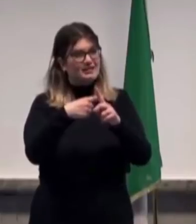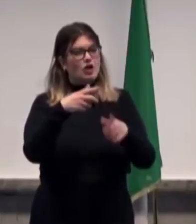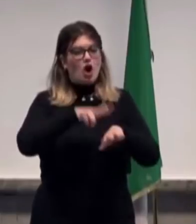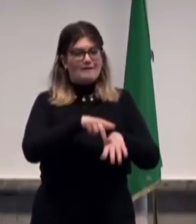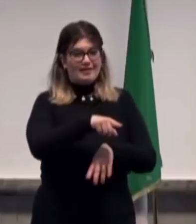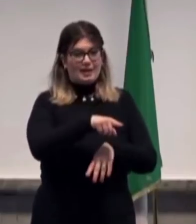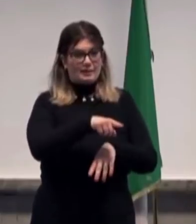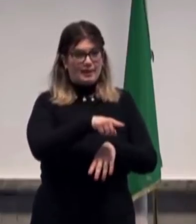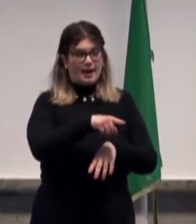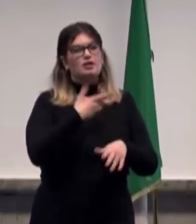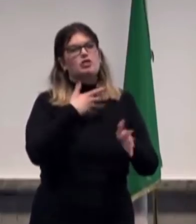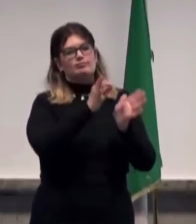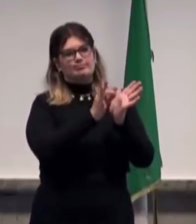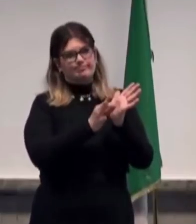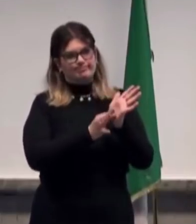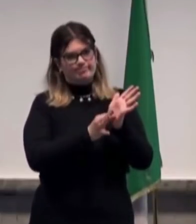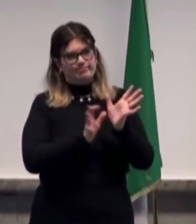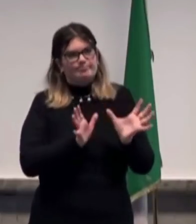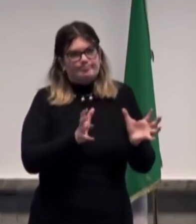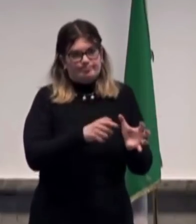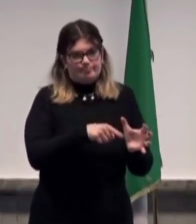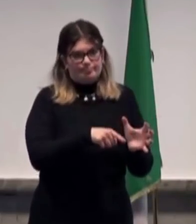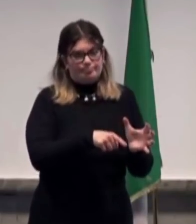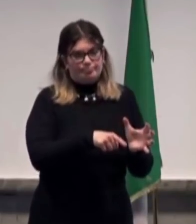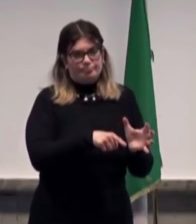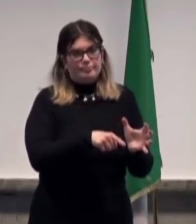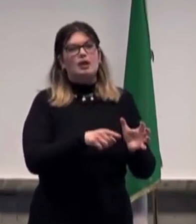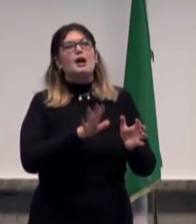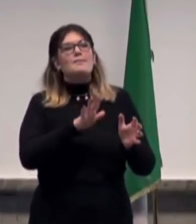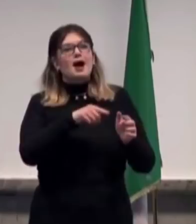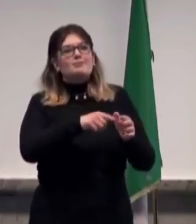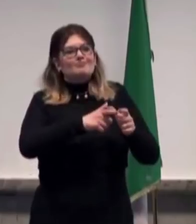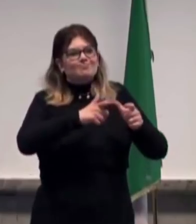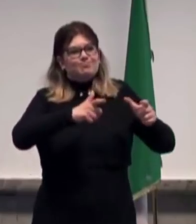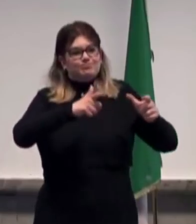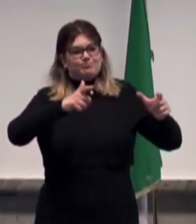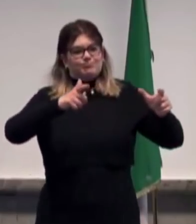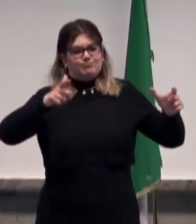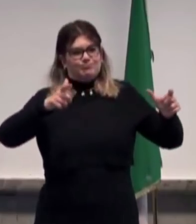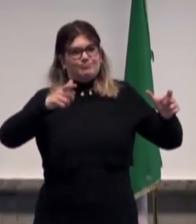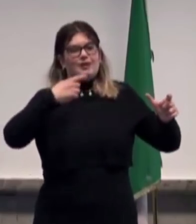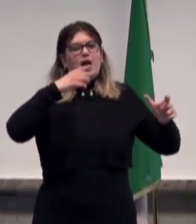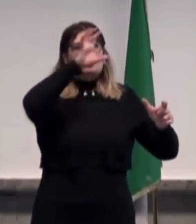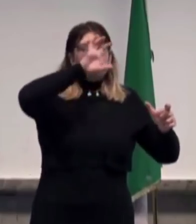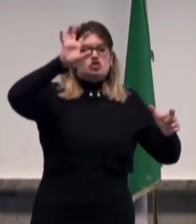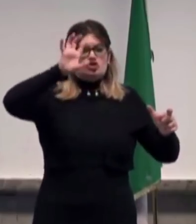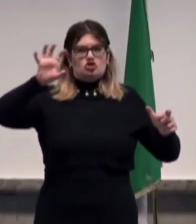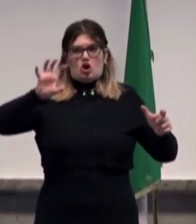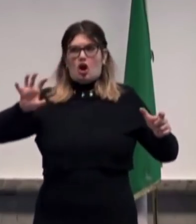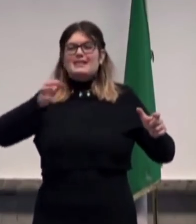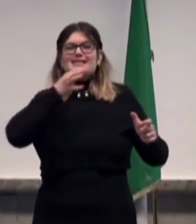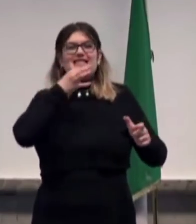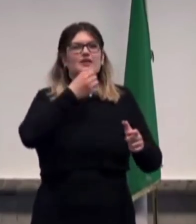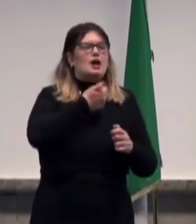C'è un tema però, vista la dimensione che ha l'infezione in alcune zone, quindi riguarda migliaia di